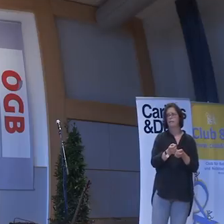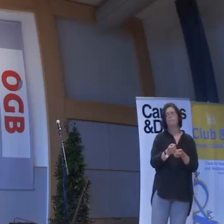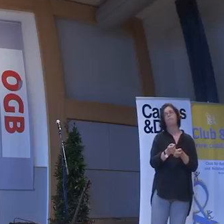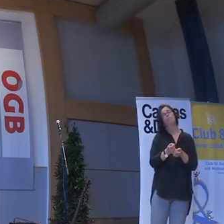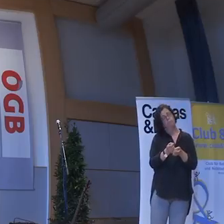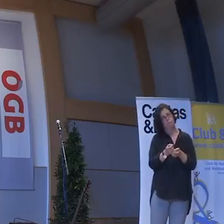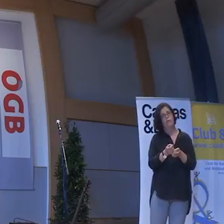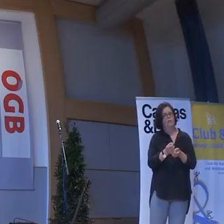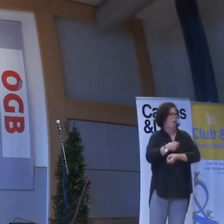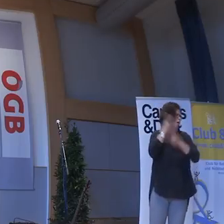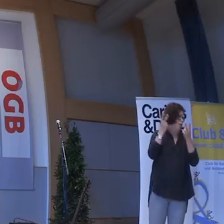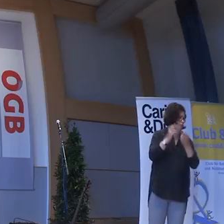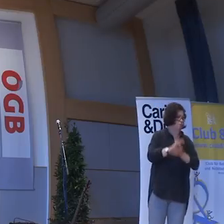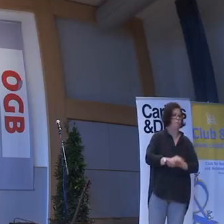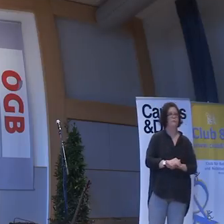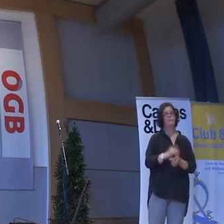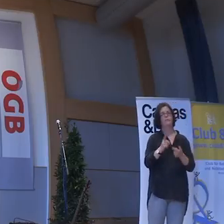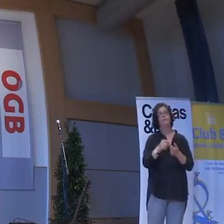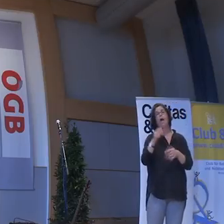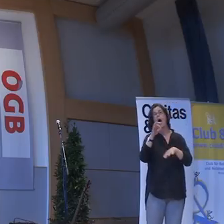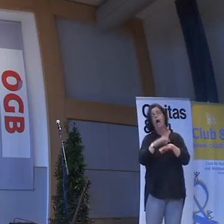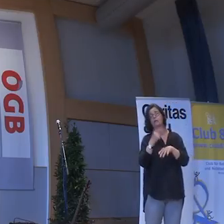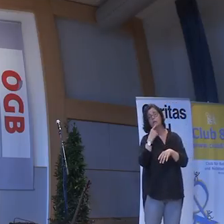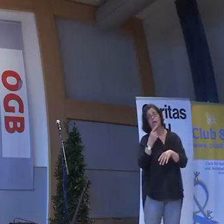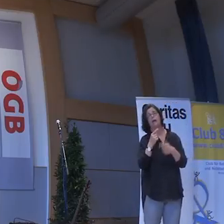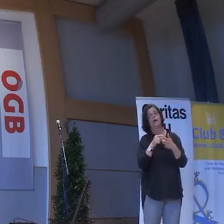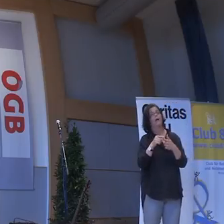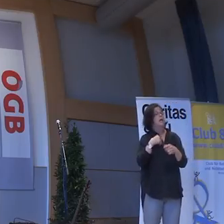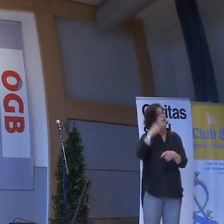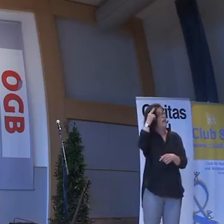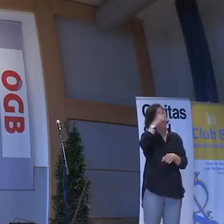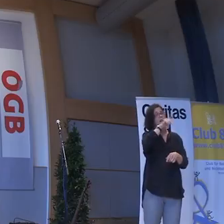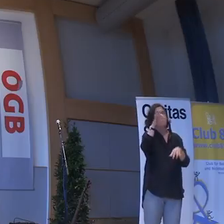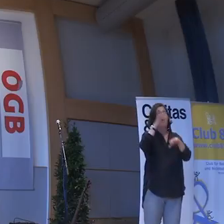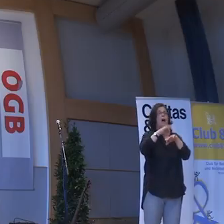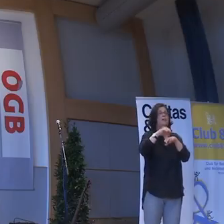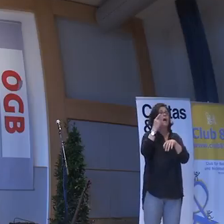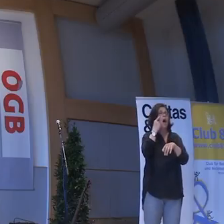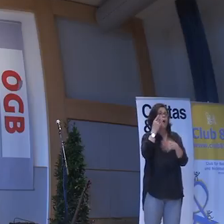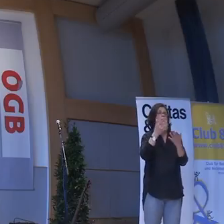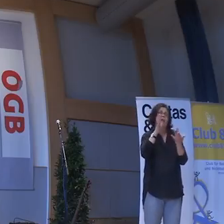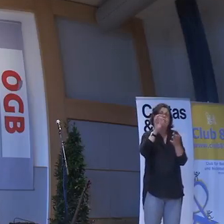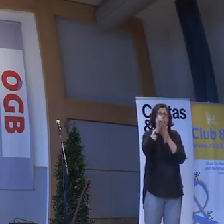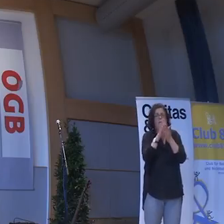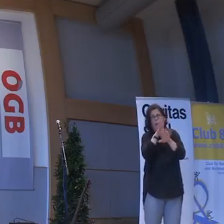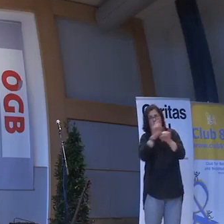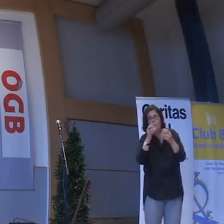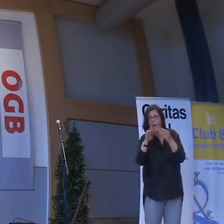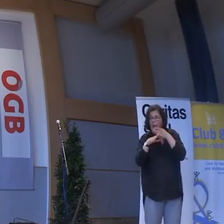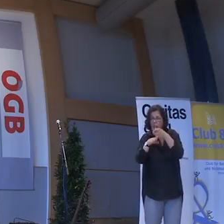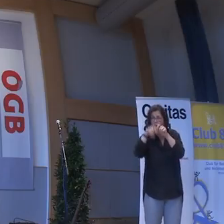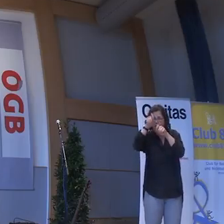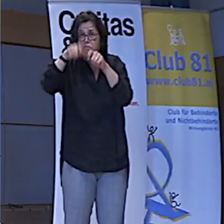beten. Ganz klar. Der Augenarzt. Ich habe gesehen, ein Augenarzt. Die kann man mit der Riebe machen. Vielleicht kann man noch etwas machen.